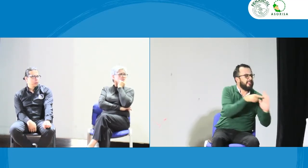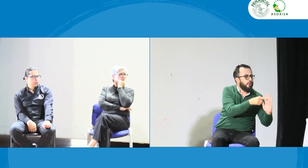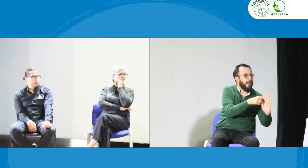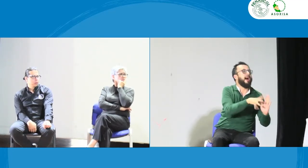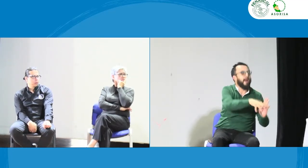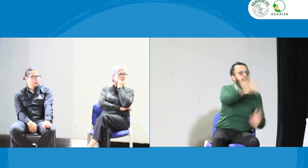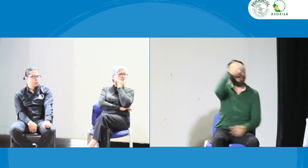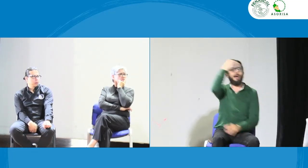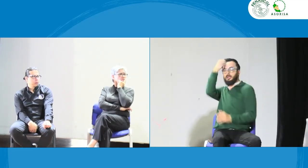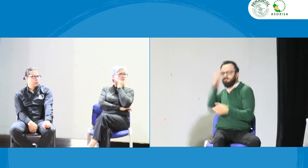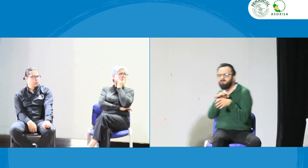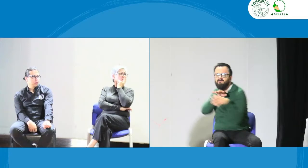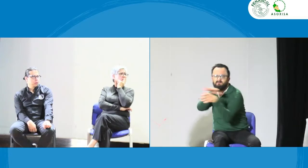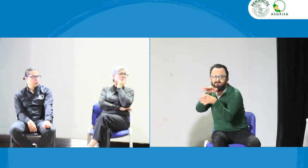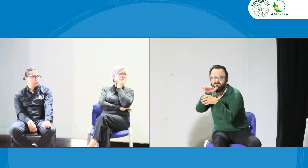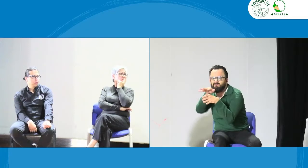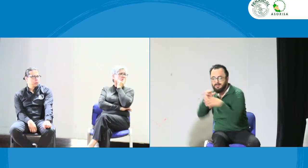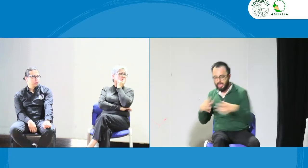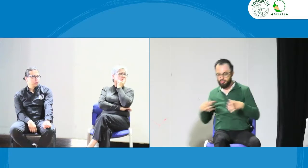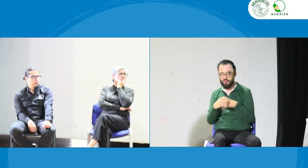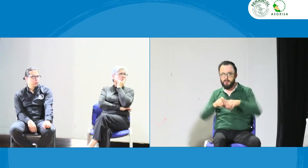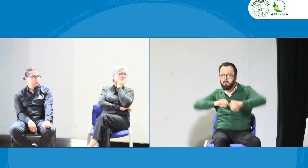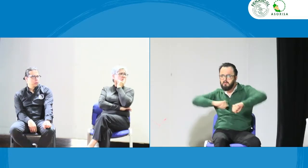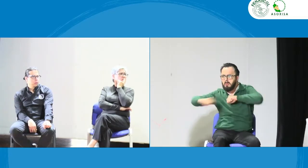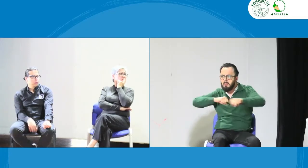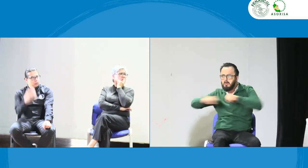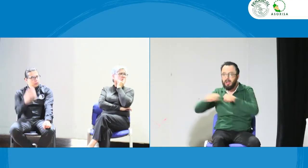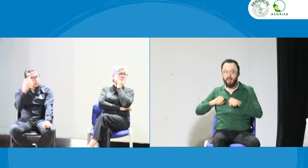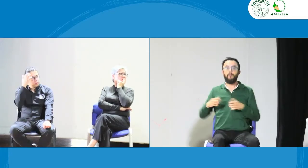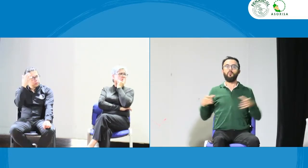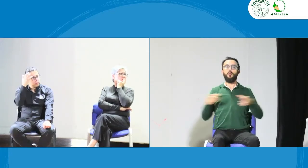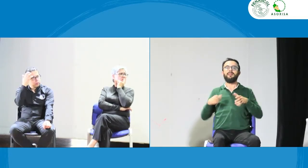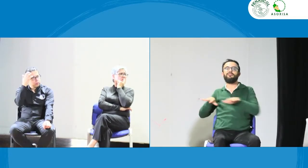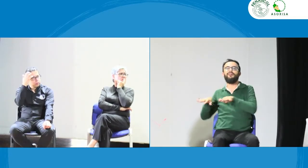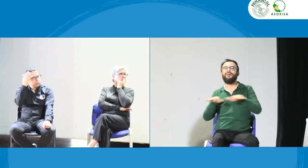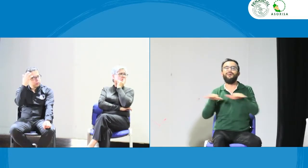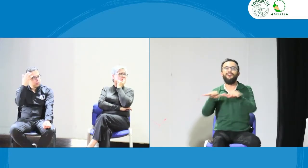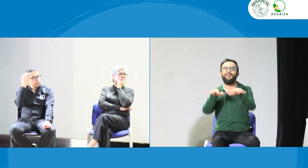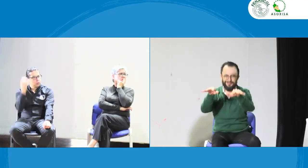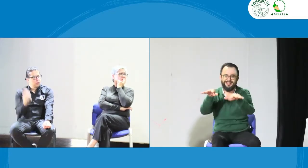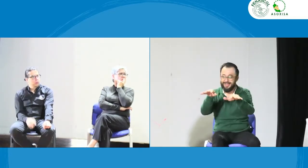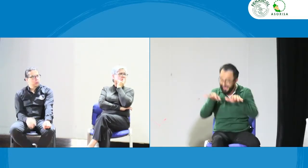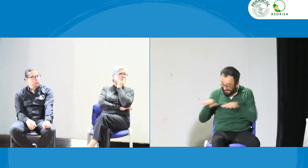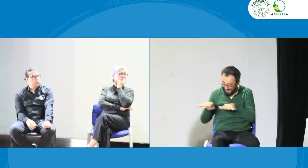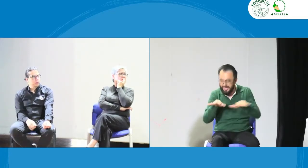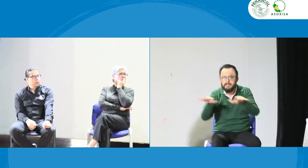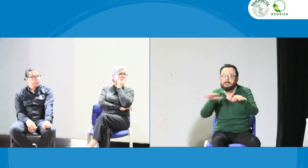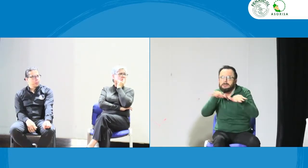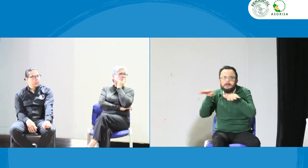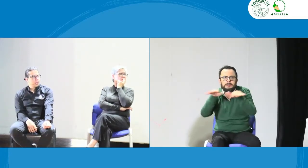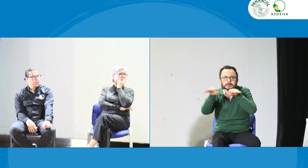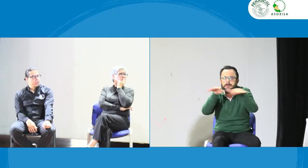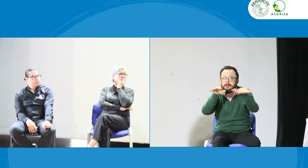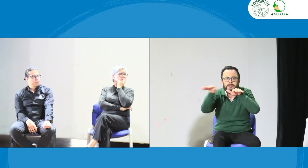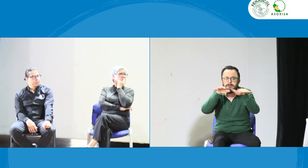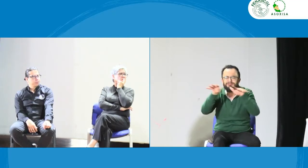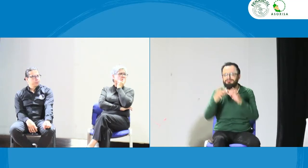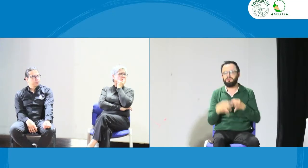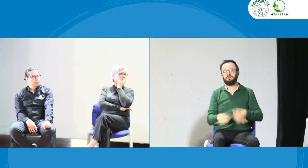incidencia, y claro, se conozca el código de ética, y en las regiones se haga esa incidencia. Desde la parte del movimiento asociativo,